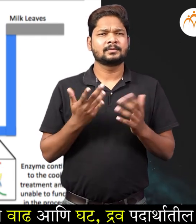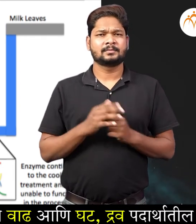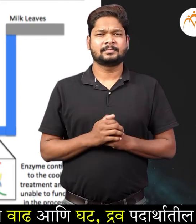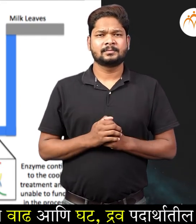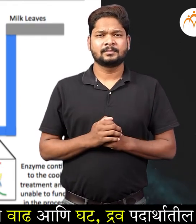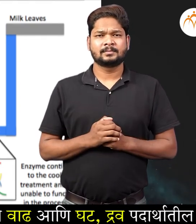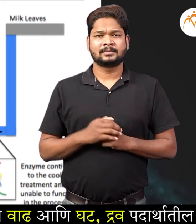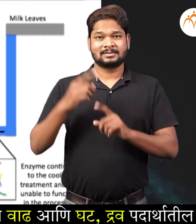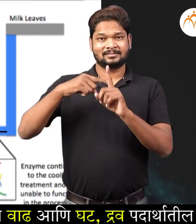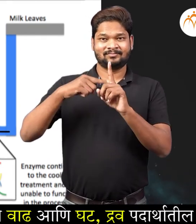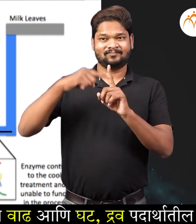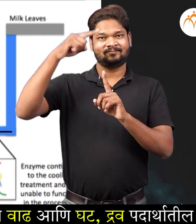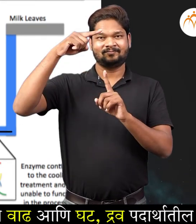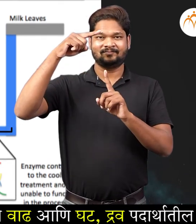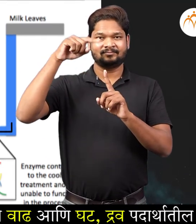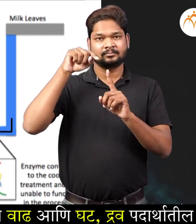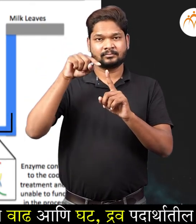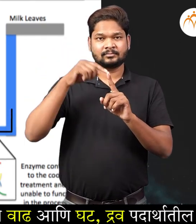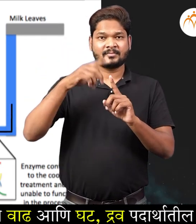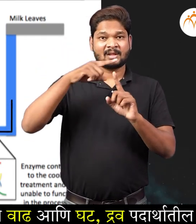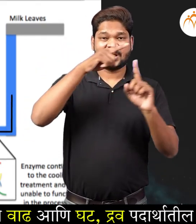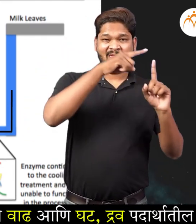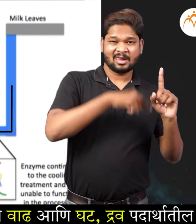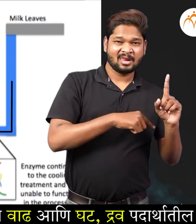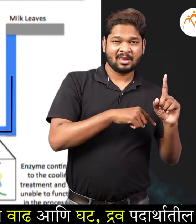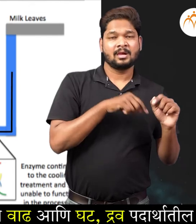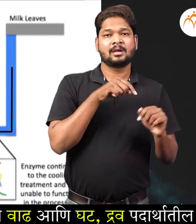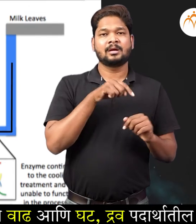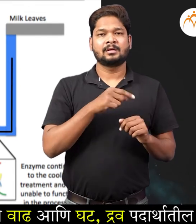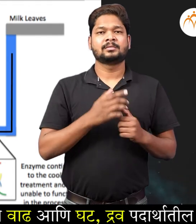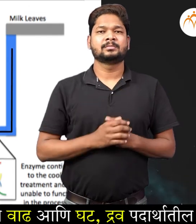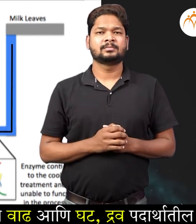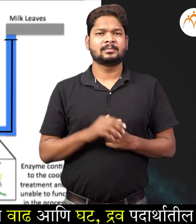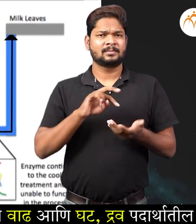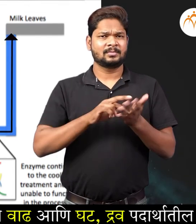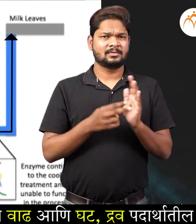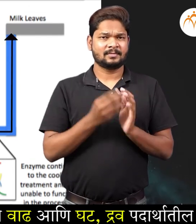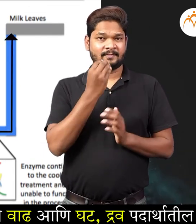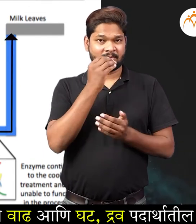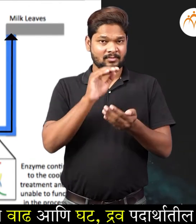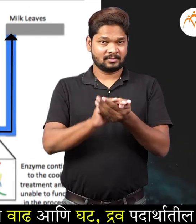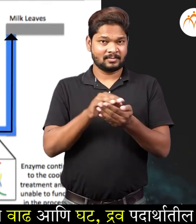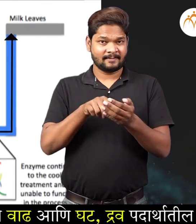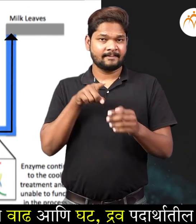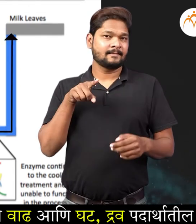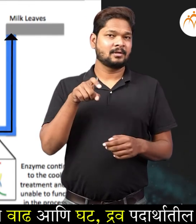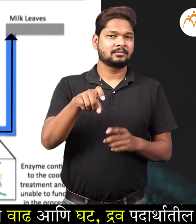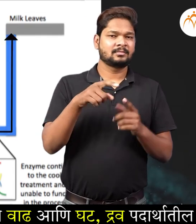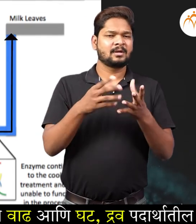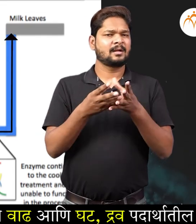एकदम हुणारी तापमाना तिल वाड आणि घट द्रवपदार्था तिल सूक्षम जिवांचा नाश करते